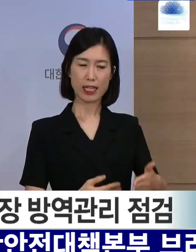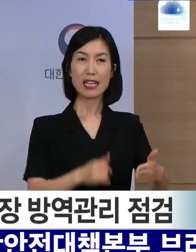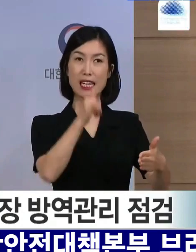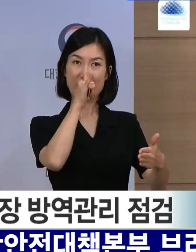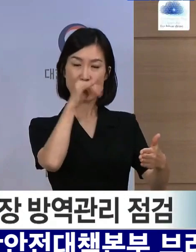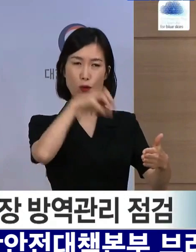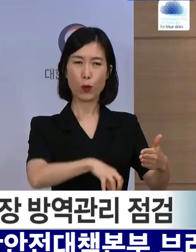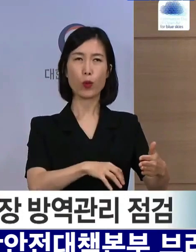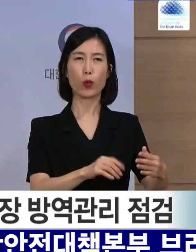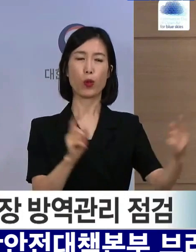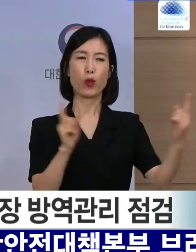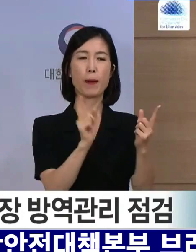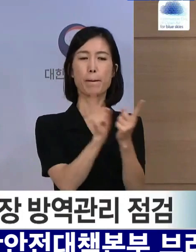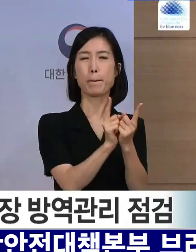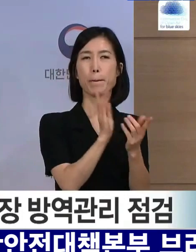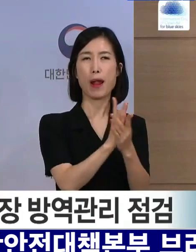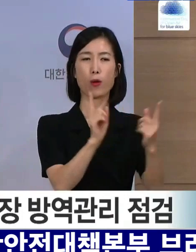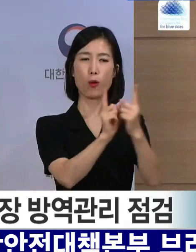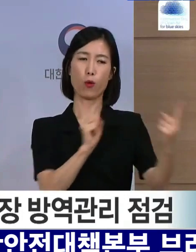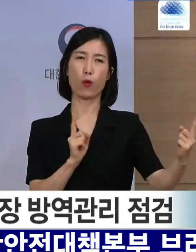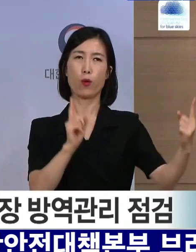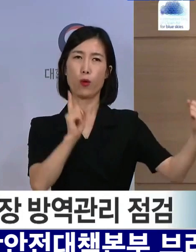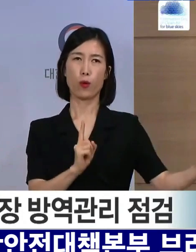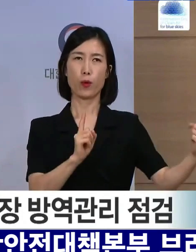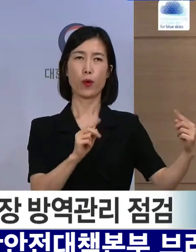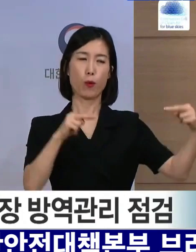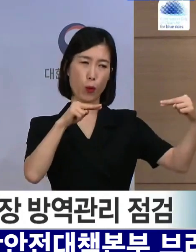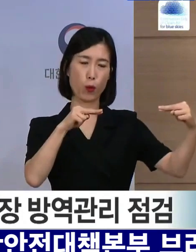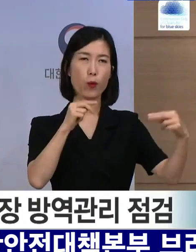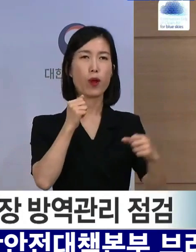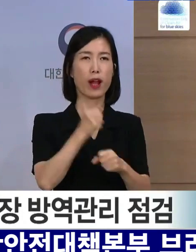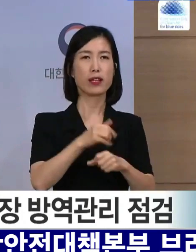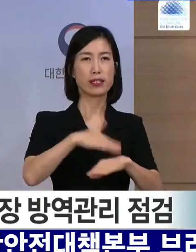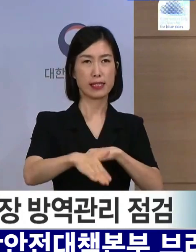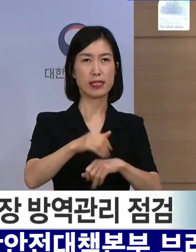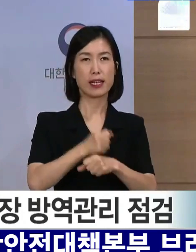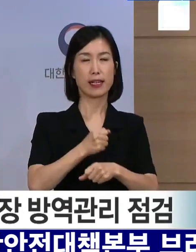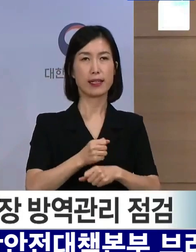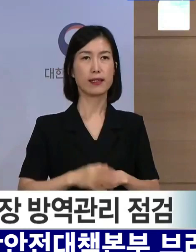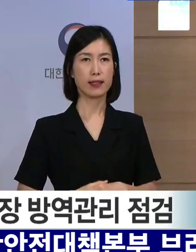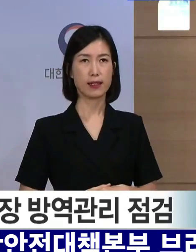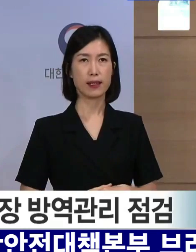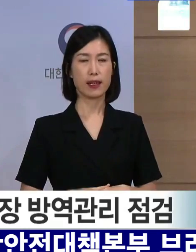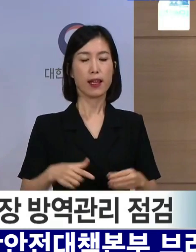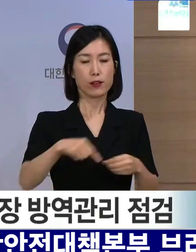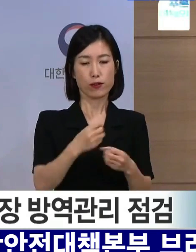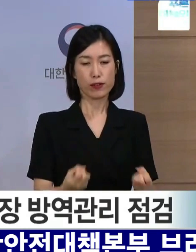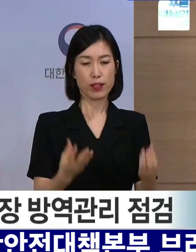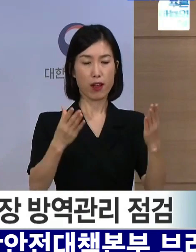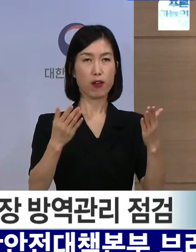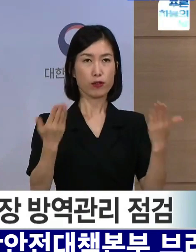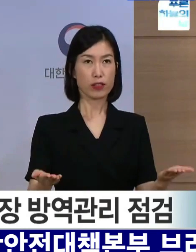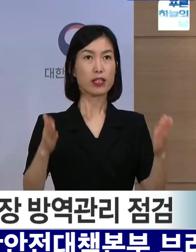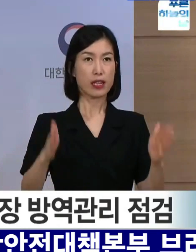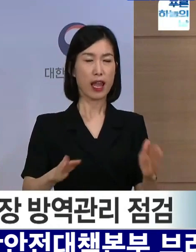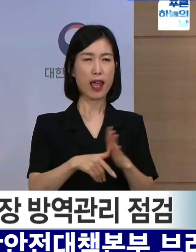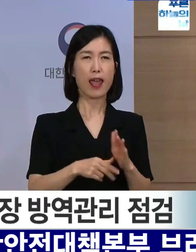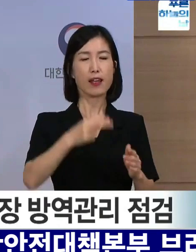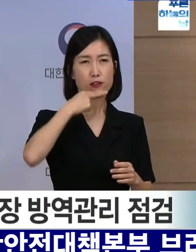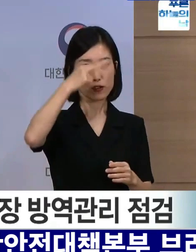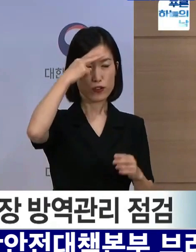공간에서 비접촉 면회를 실시하게 될 예정입니다. 추석 연휴 기간 중에